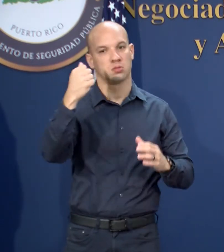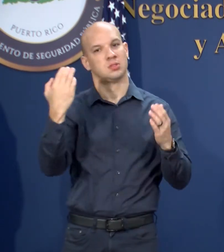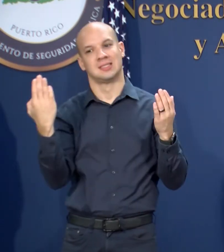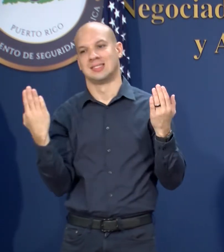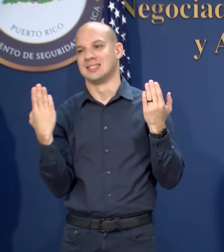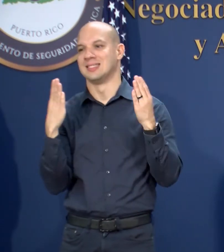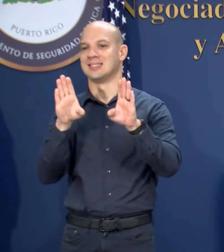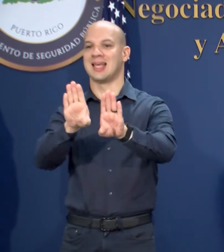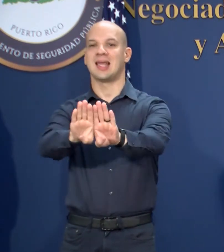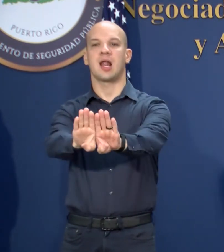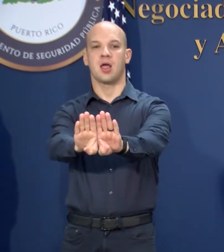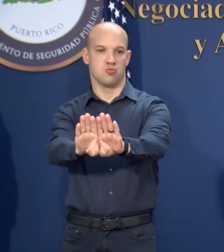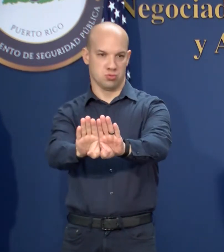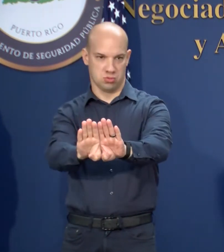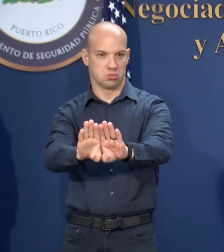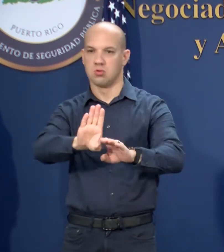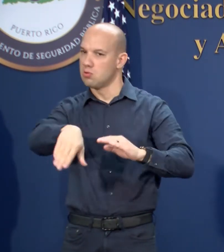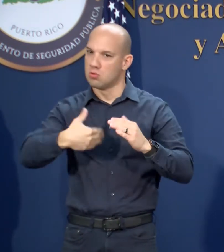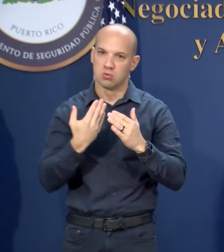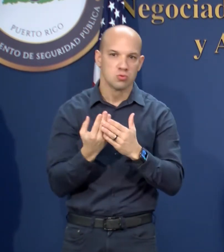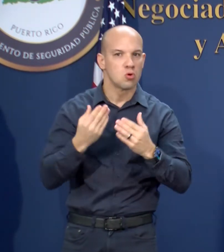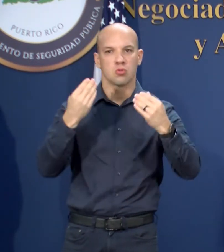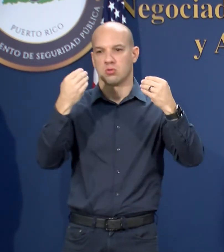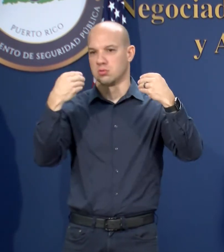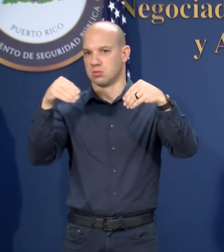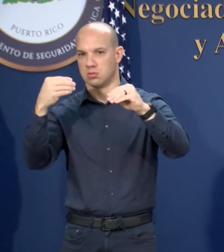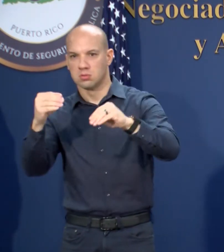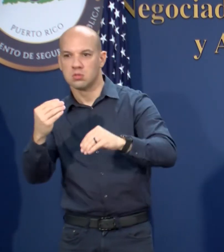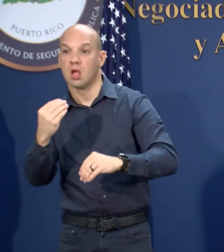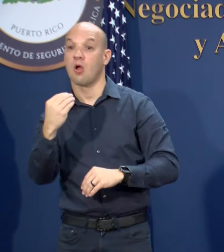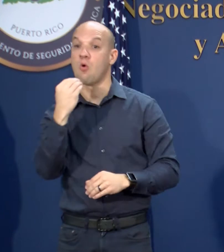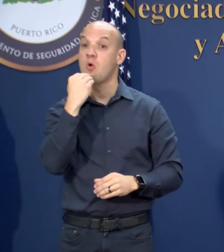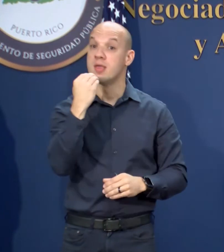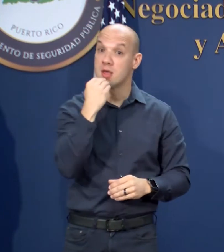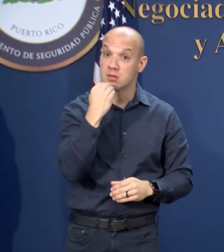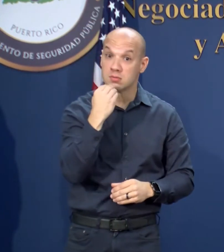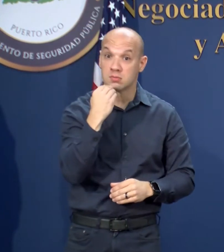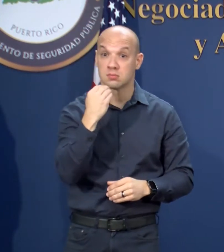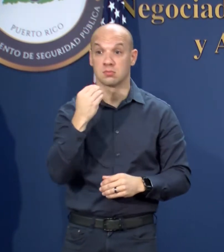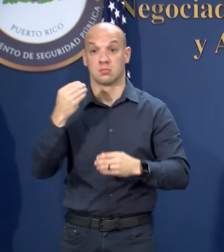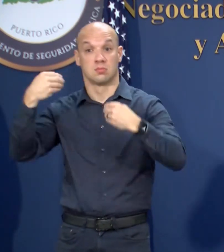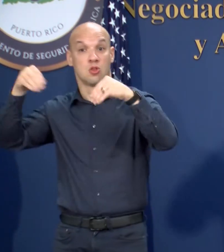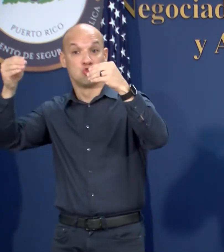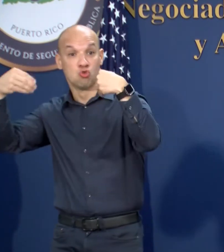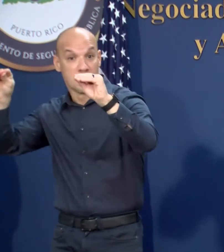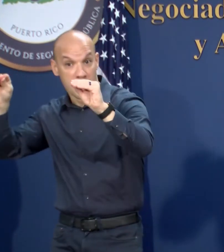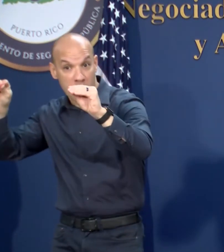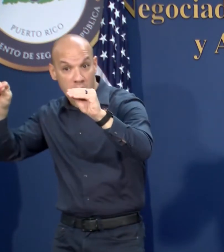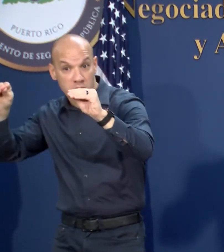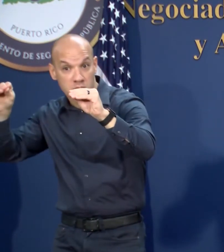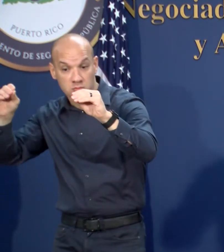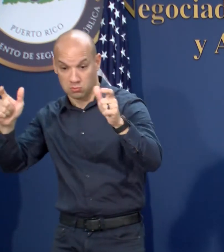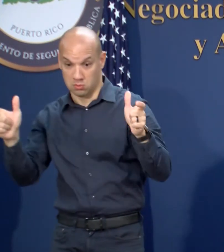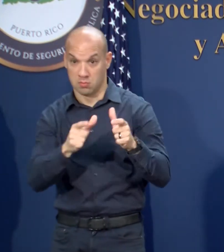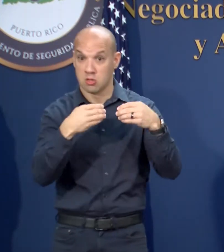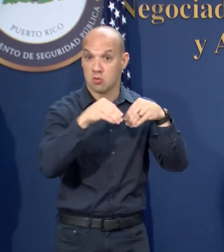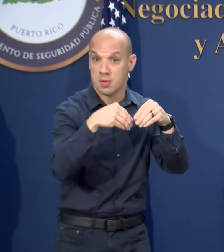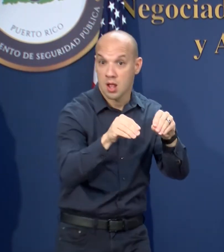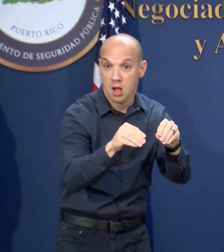permanecer cerrados todos los negocios de alimentos, supermercados, mercados,